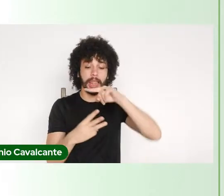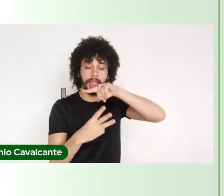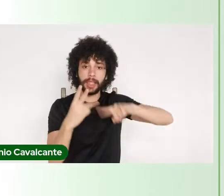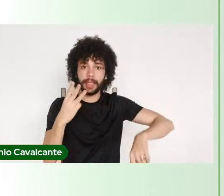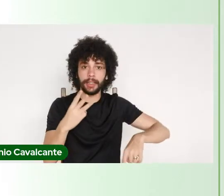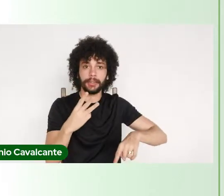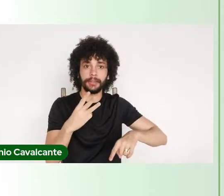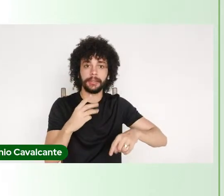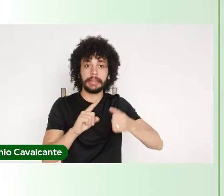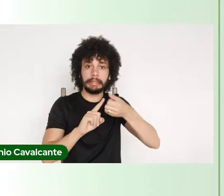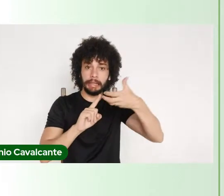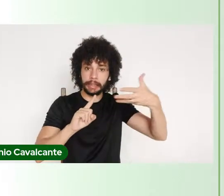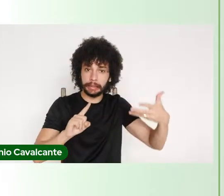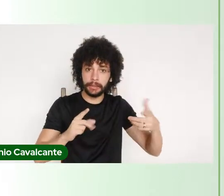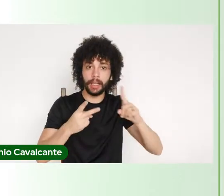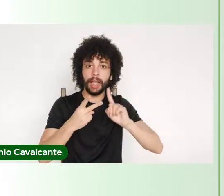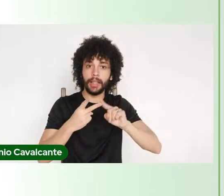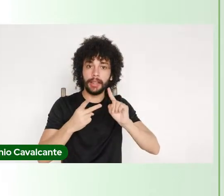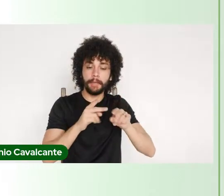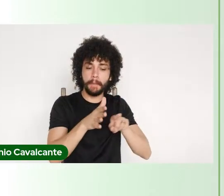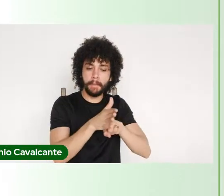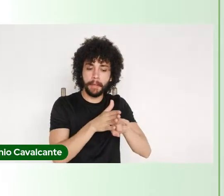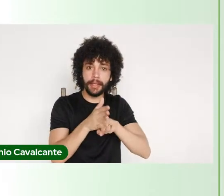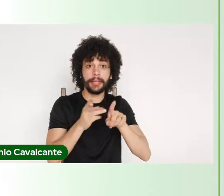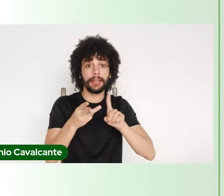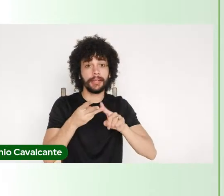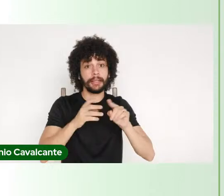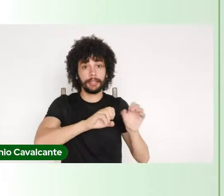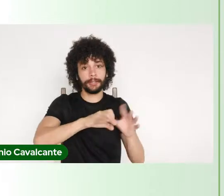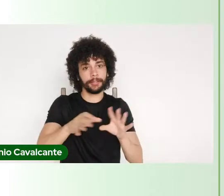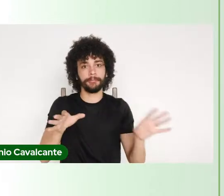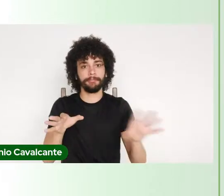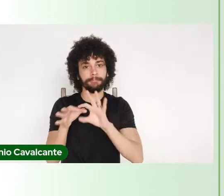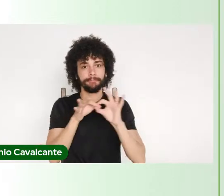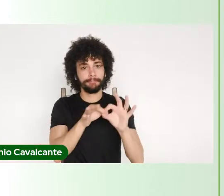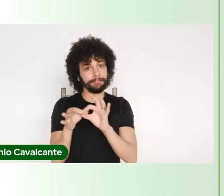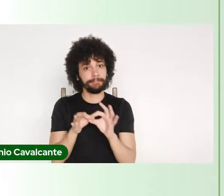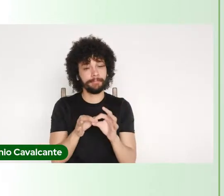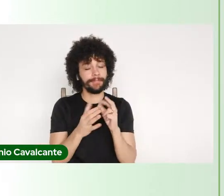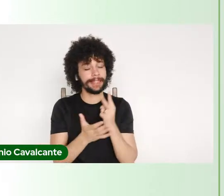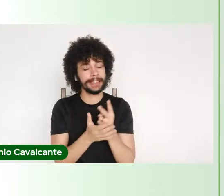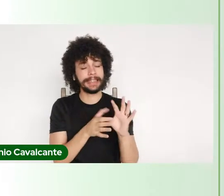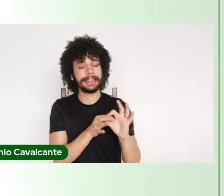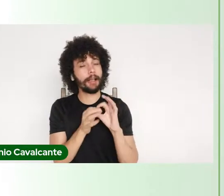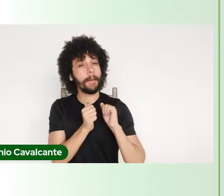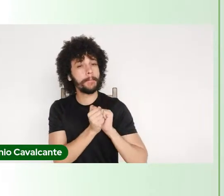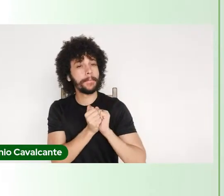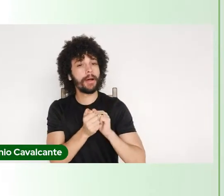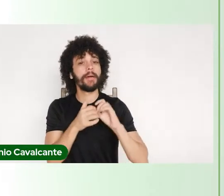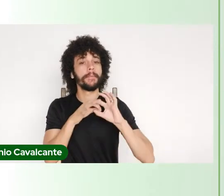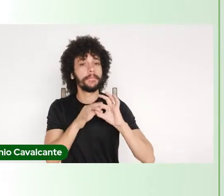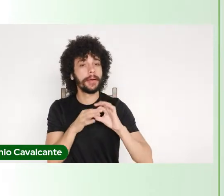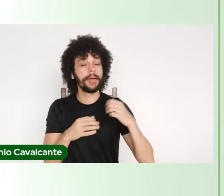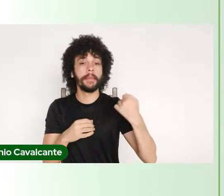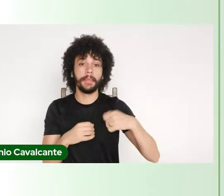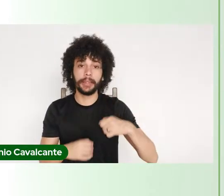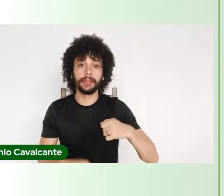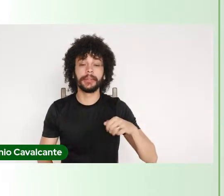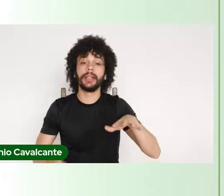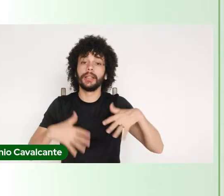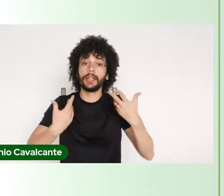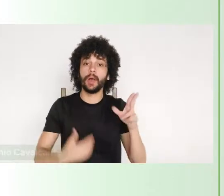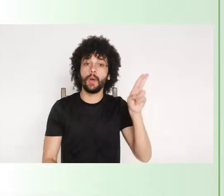vez mais relacionado, tem que estar cada vez mais relacionado. A Unifespa tem que